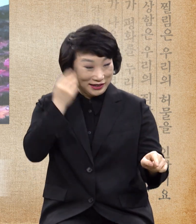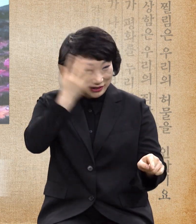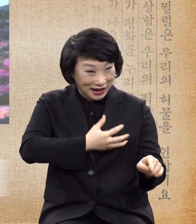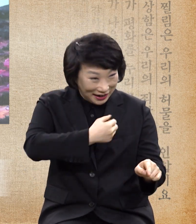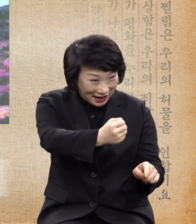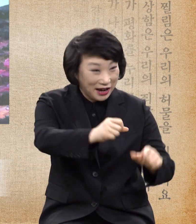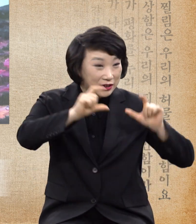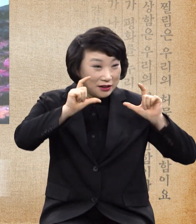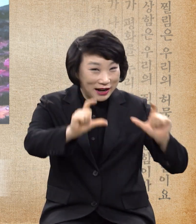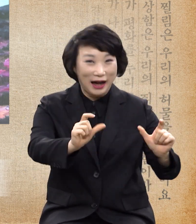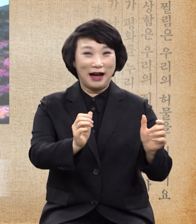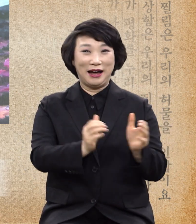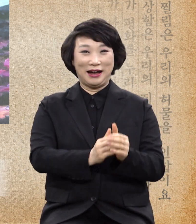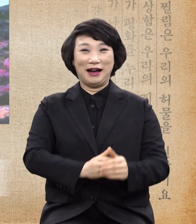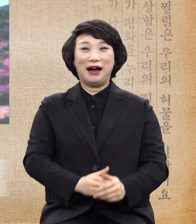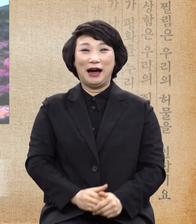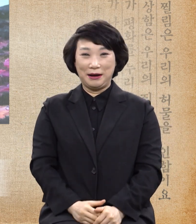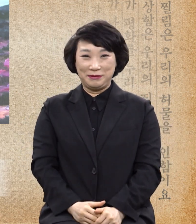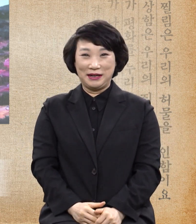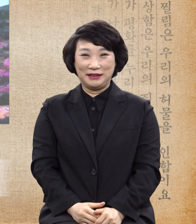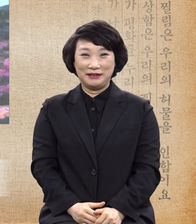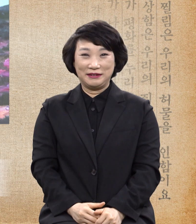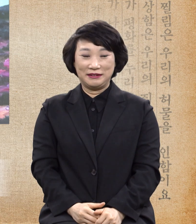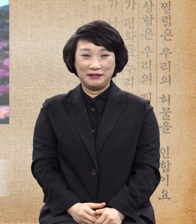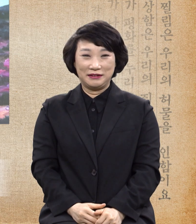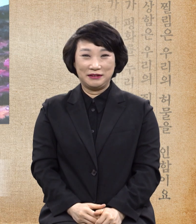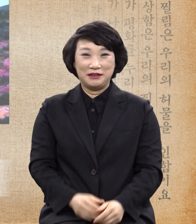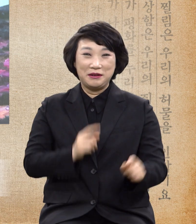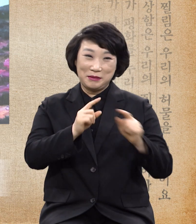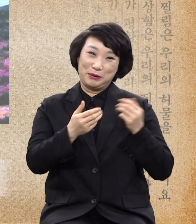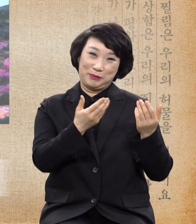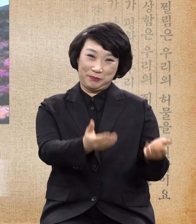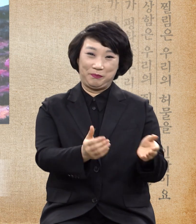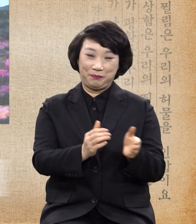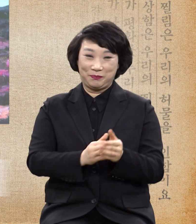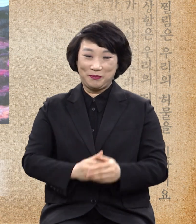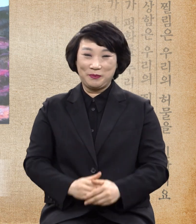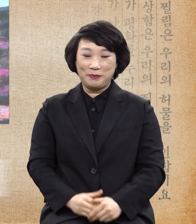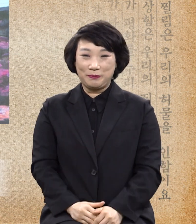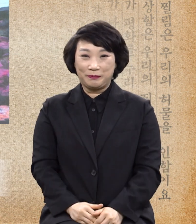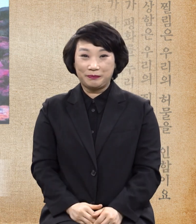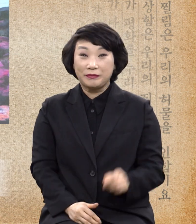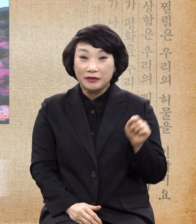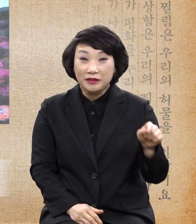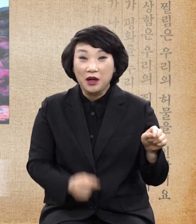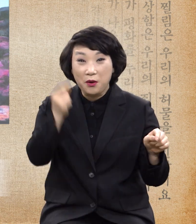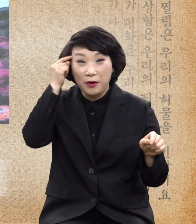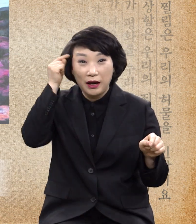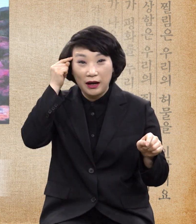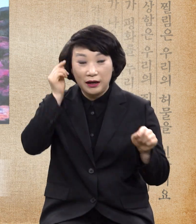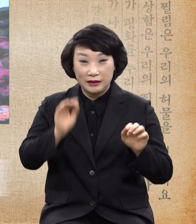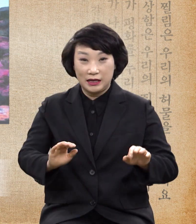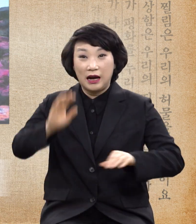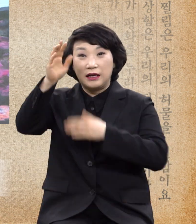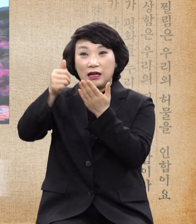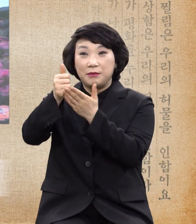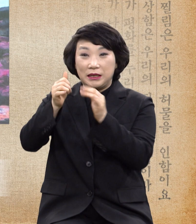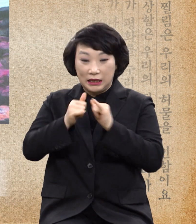받으라 이렇게 말씀하셨다 이 말입니다 이것이 뭐냐 하나님의 인간을 향한